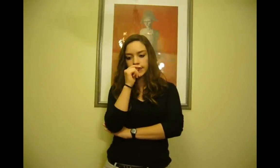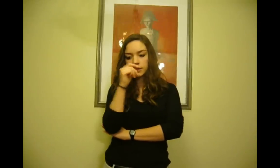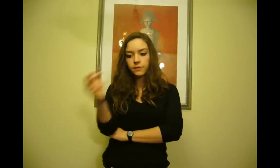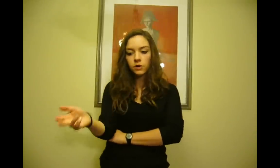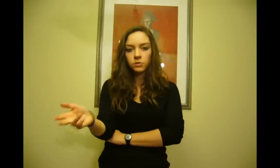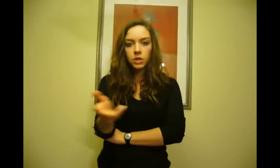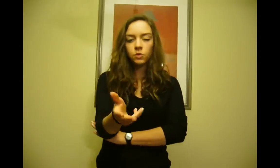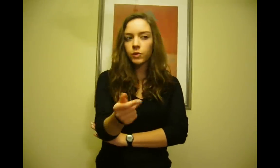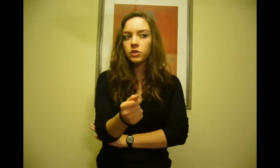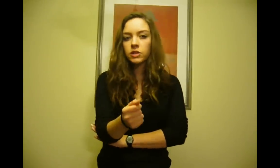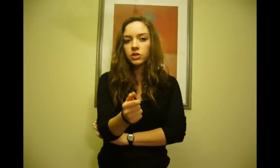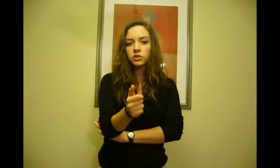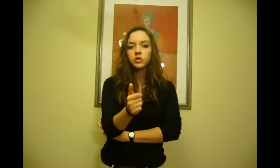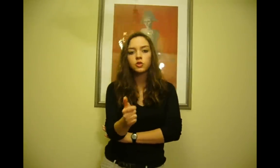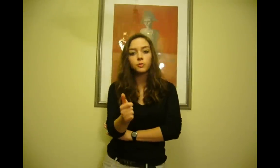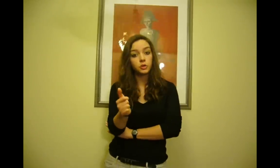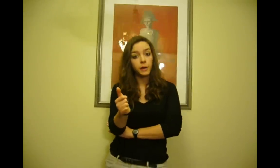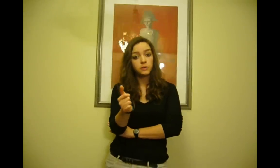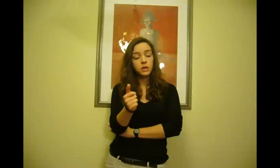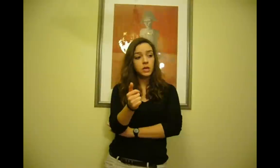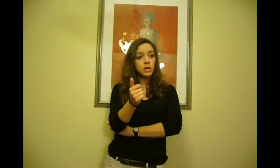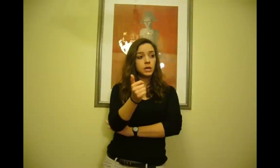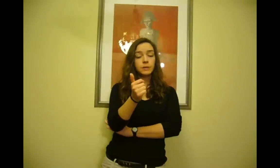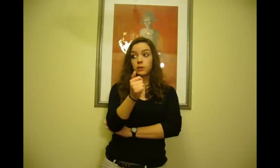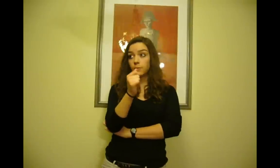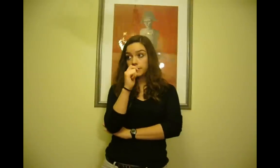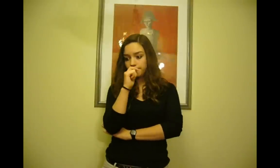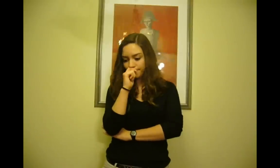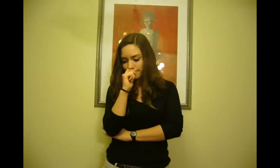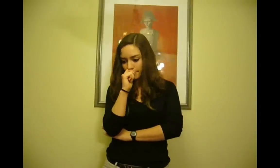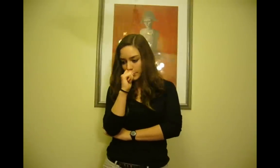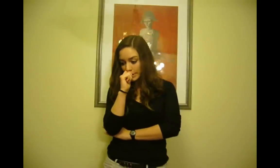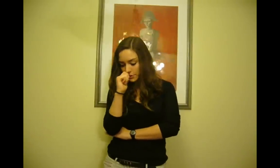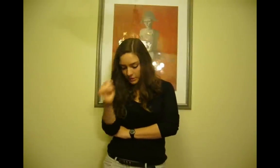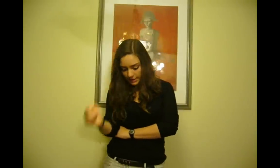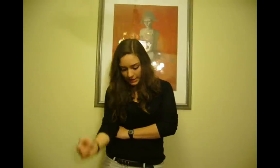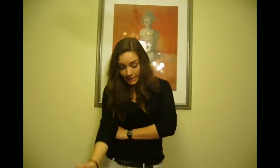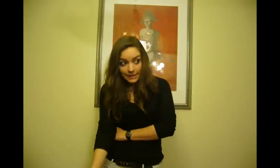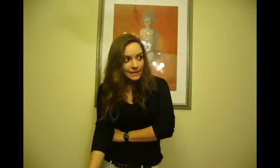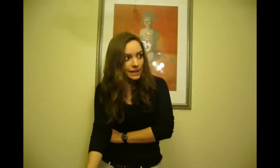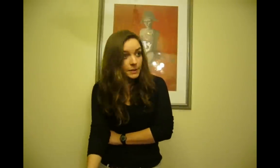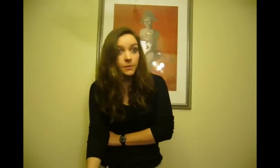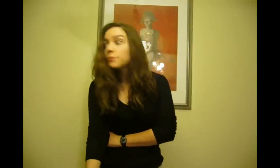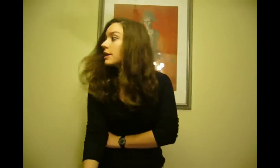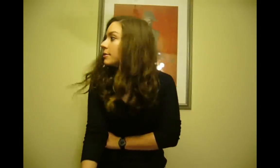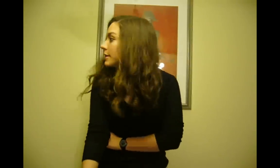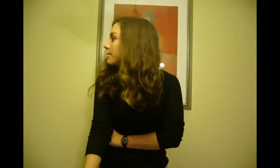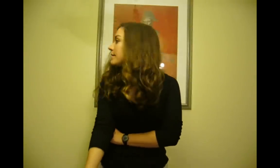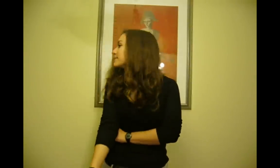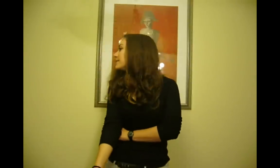levaram uns quantos destes senhores para o espaço. E pensaram bem. Coitadinhos. Claramente que vão morrer, não é? Enfim, é muito